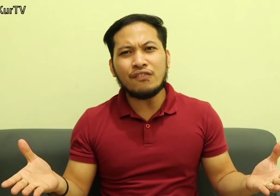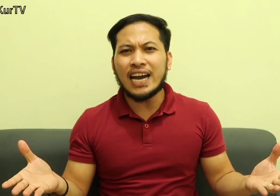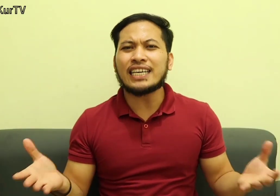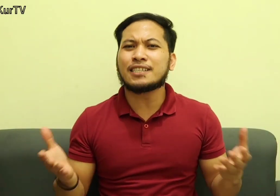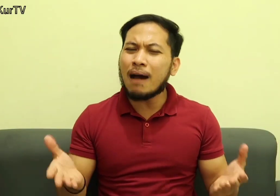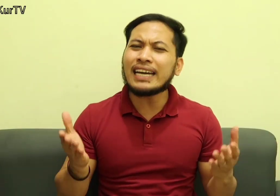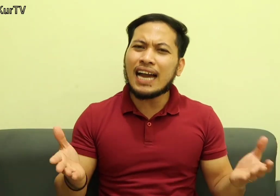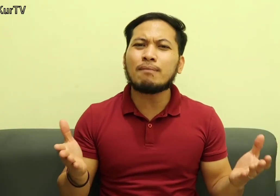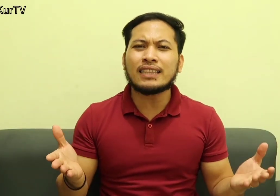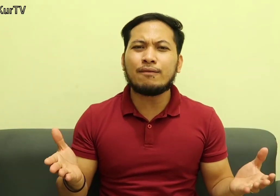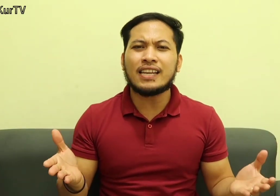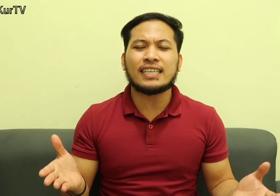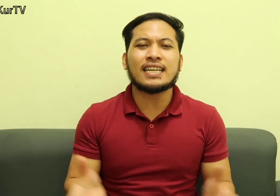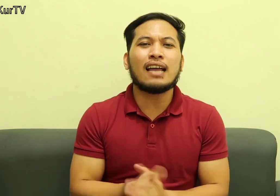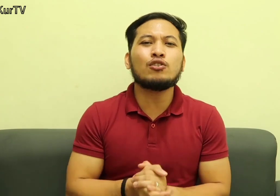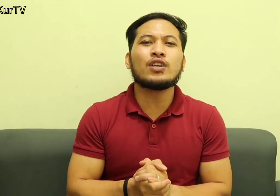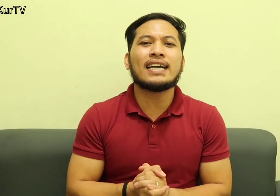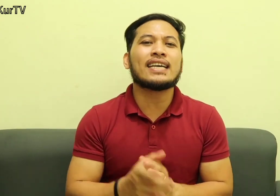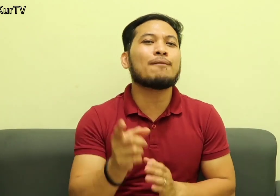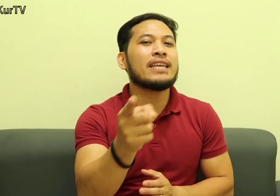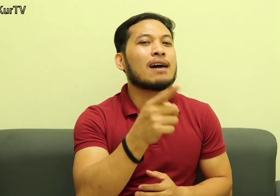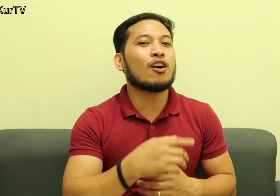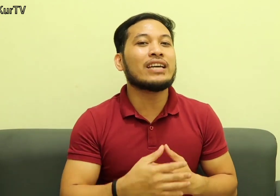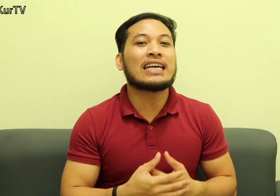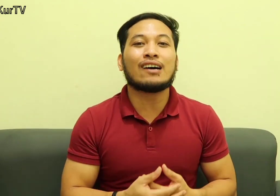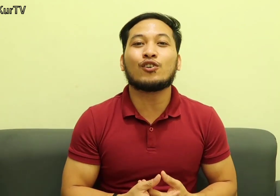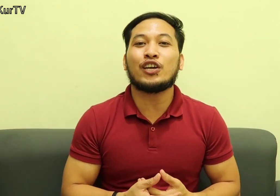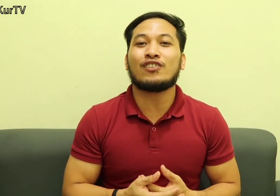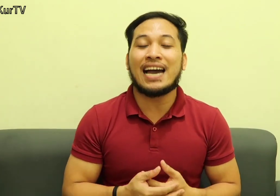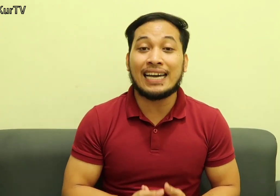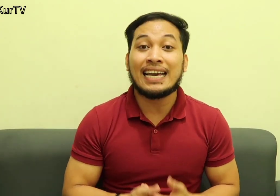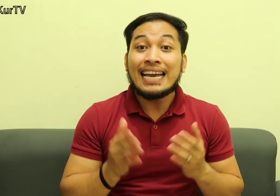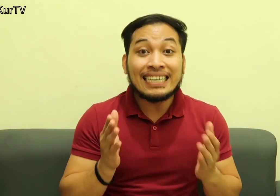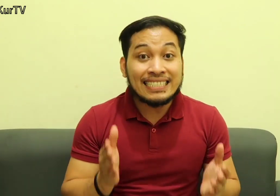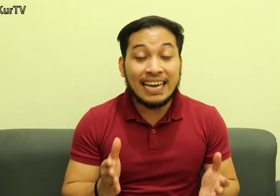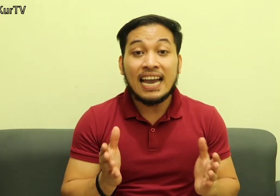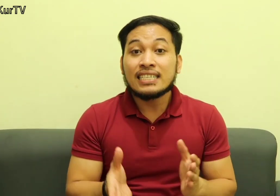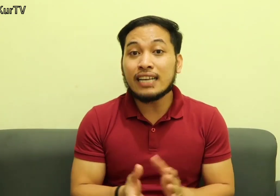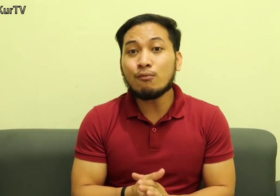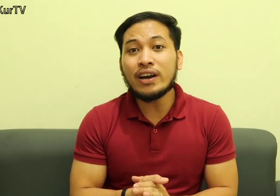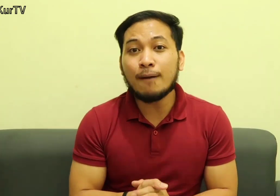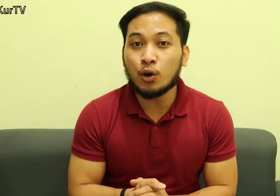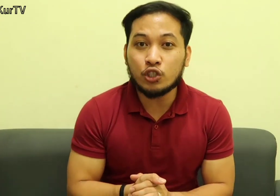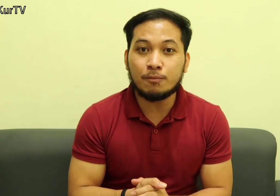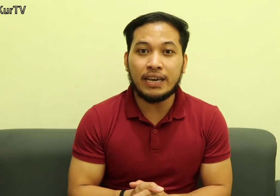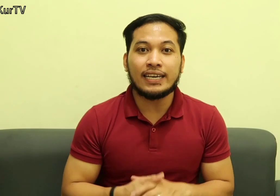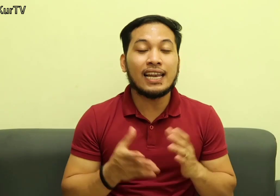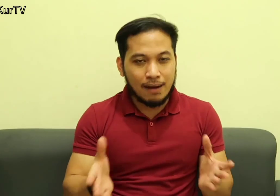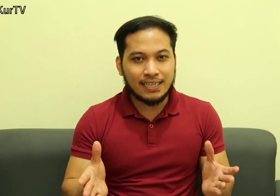TVNATICS? Bakit nga ba TVNATICS? Alam nyo guys, yan ang pinakabagong kitatawag ko sa inyong lahat Kasi someone approached me sa labas